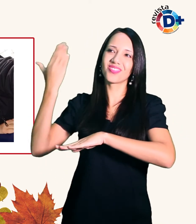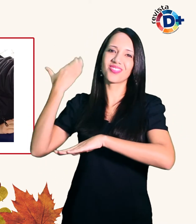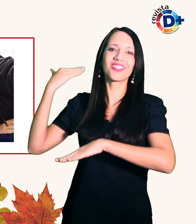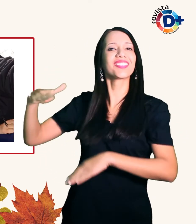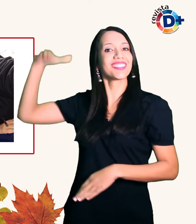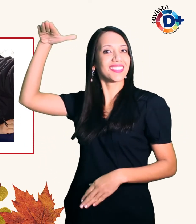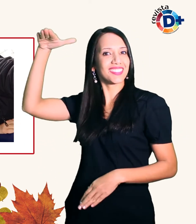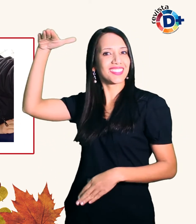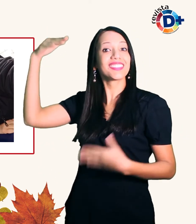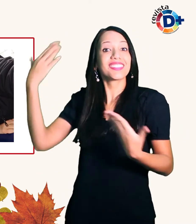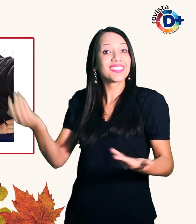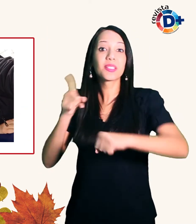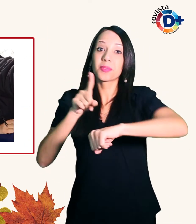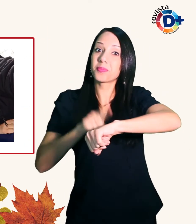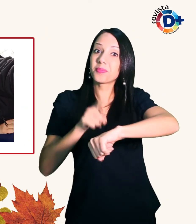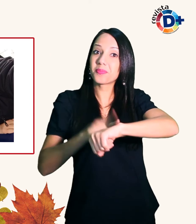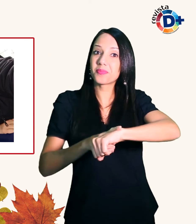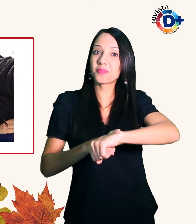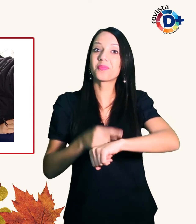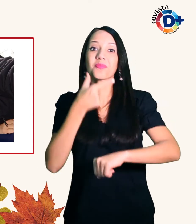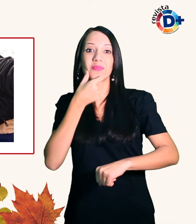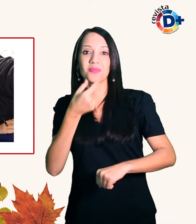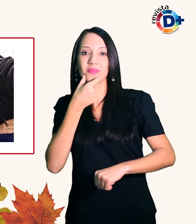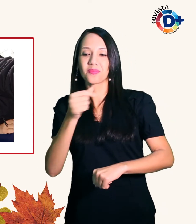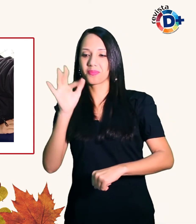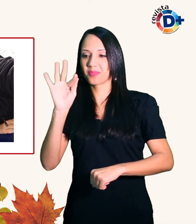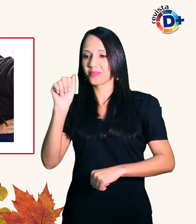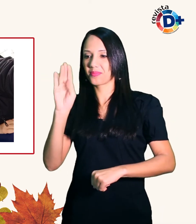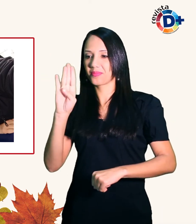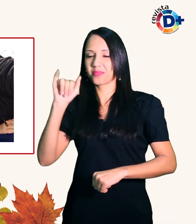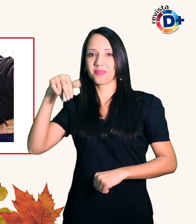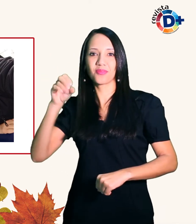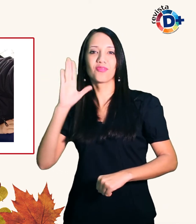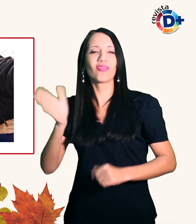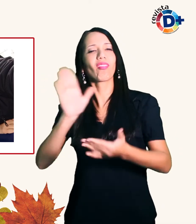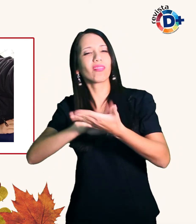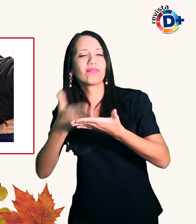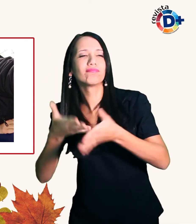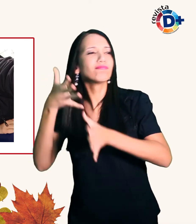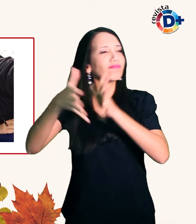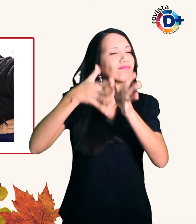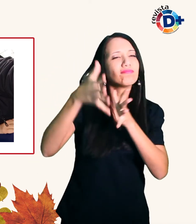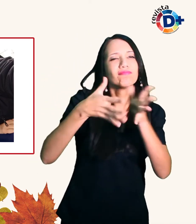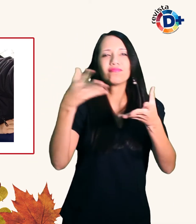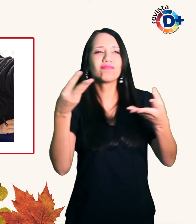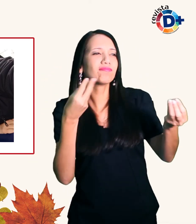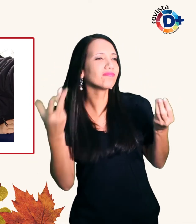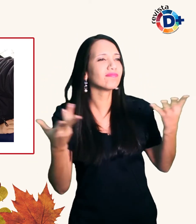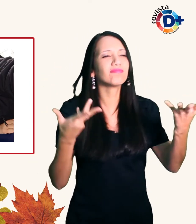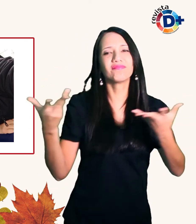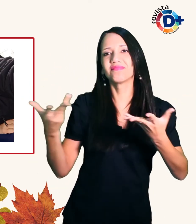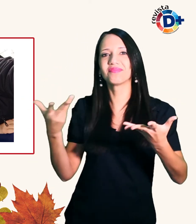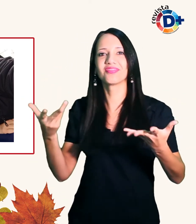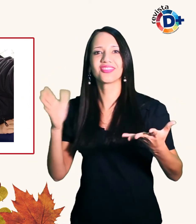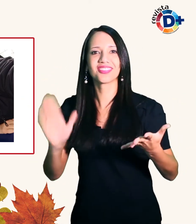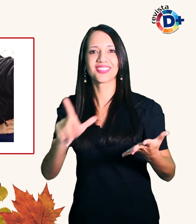ocasião Fabiano já estava envolvido com a língua brasileira de sinais Libras Eu trabalhava